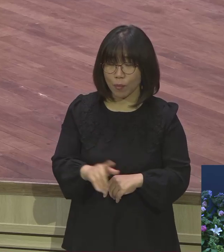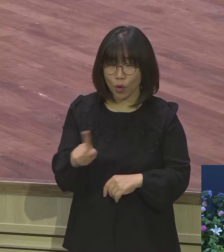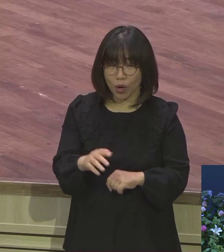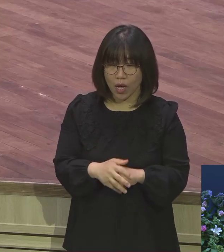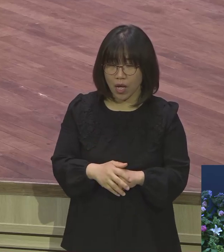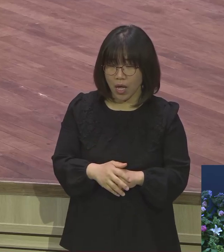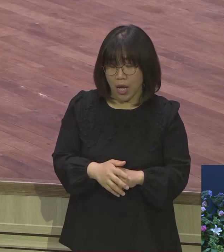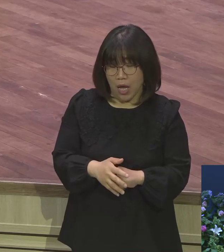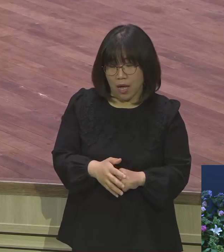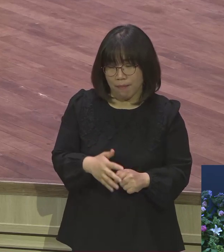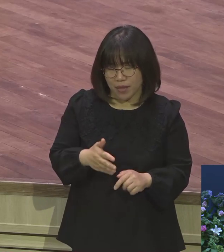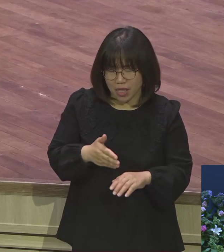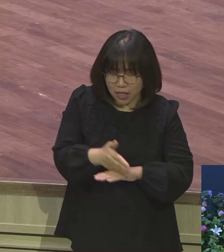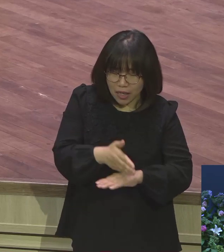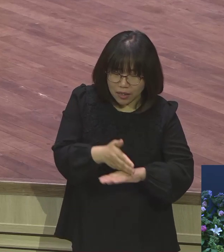미리 딱